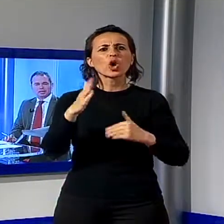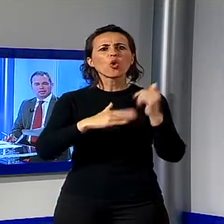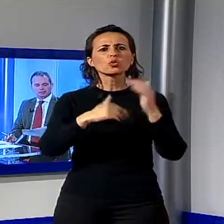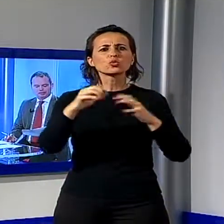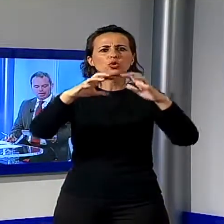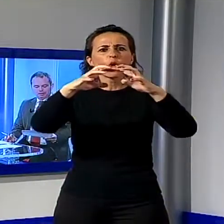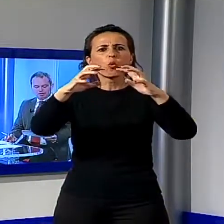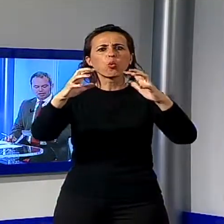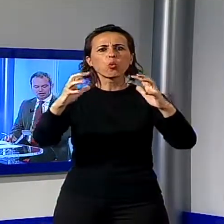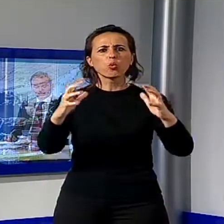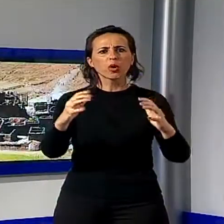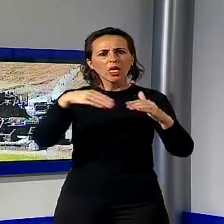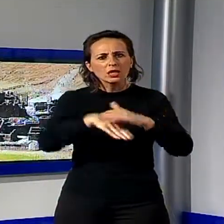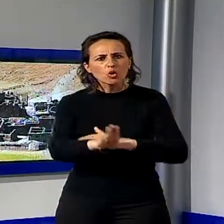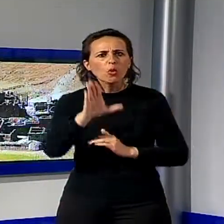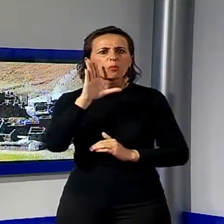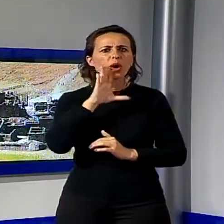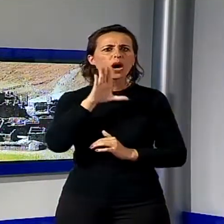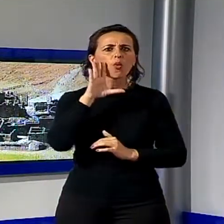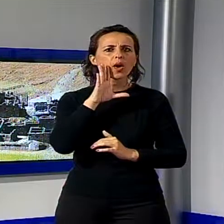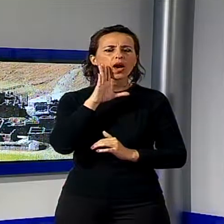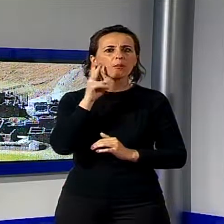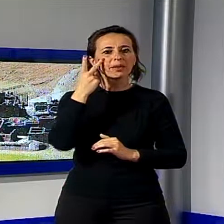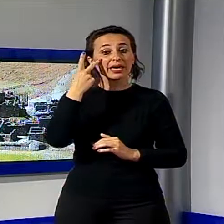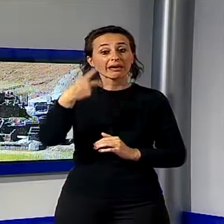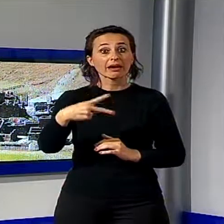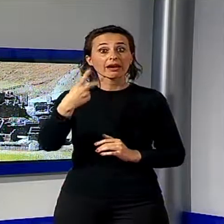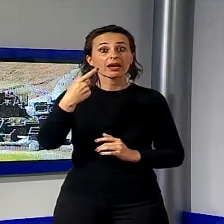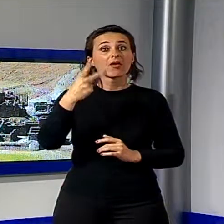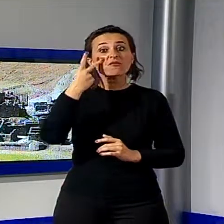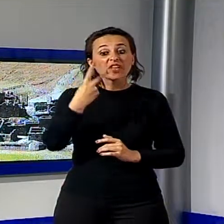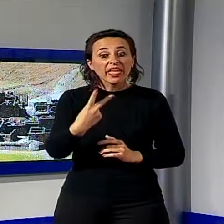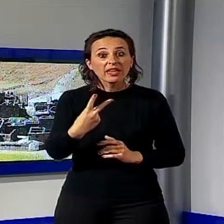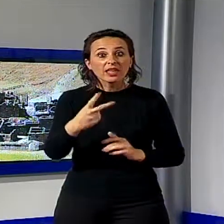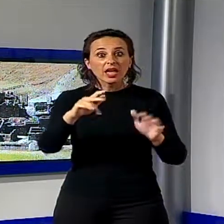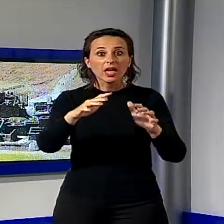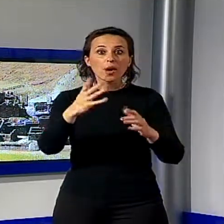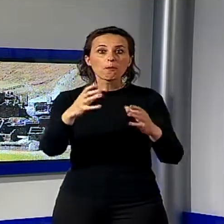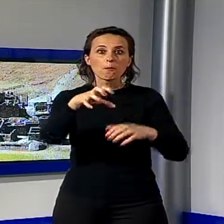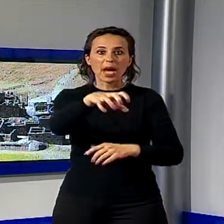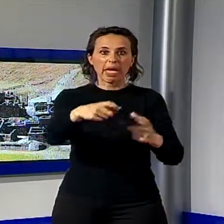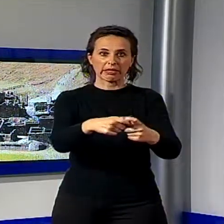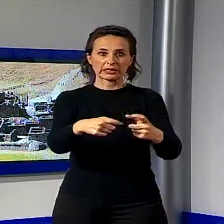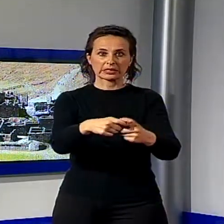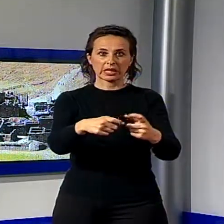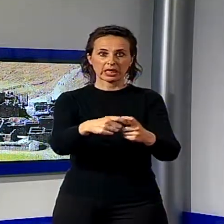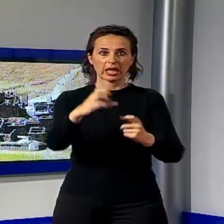di ammirare il paesino sommerso di fabbriche di Careggine anche con l'invaso pieno. Ecco qua il